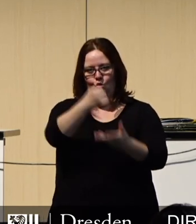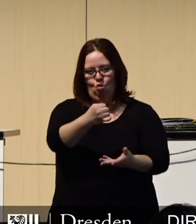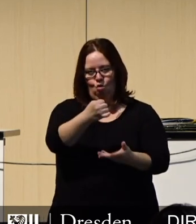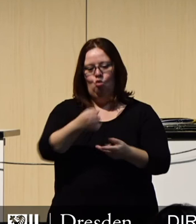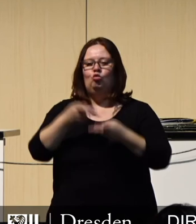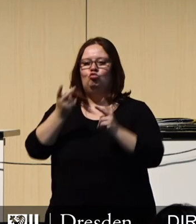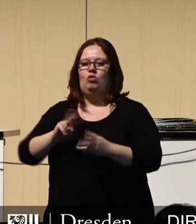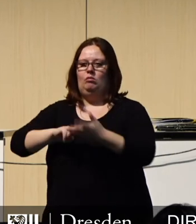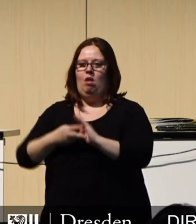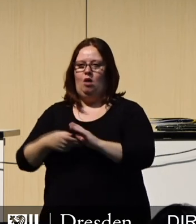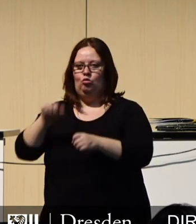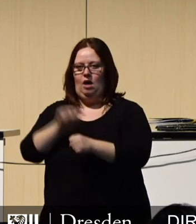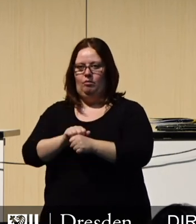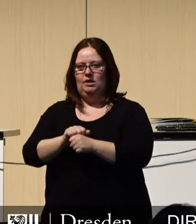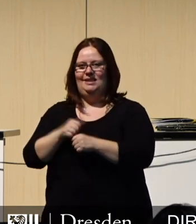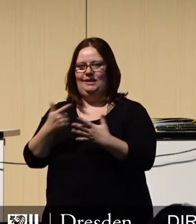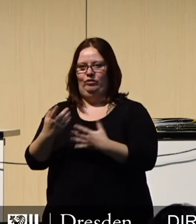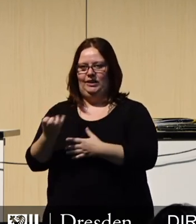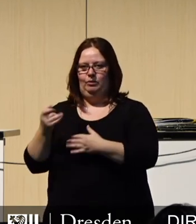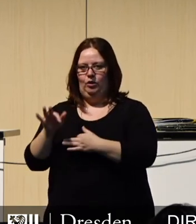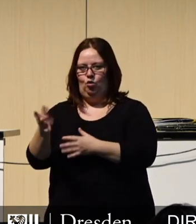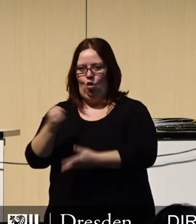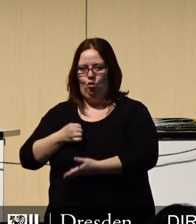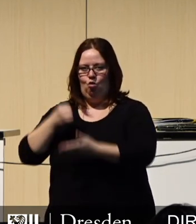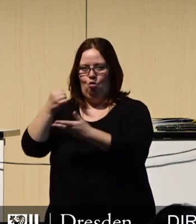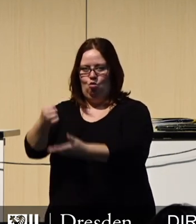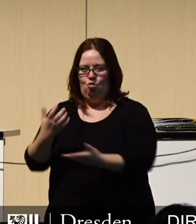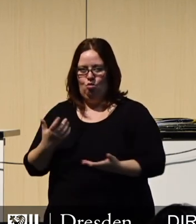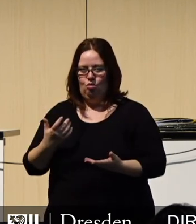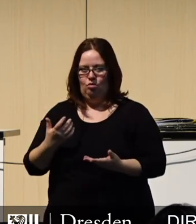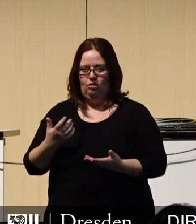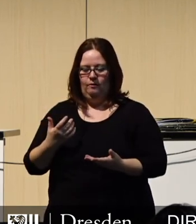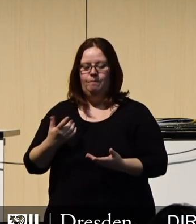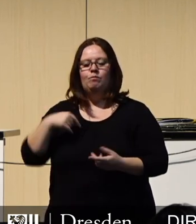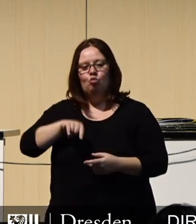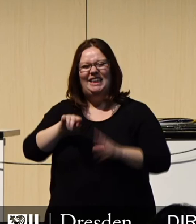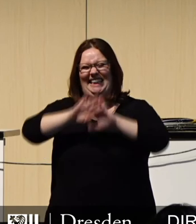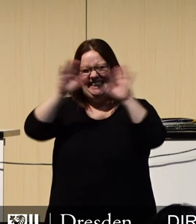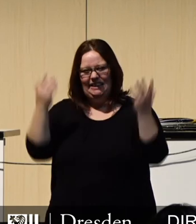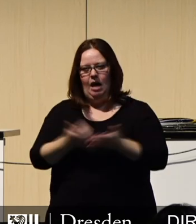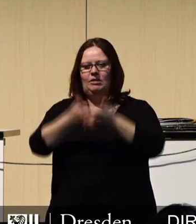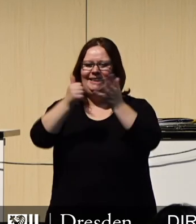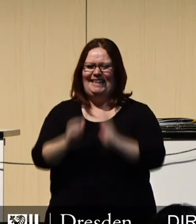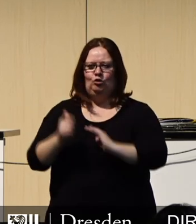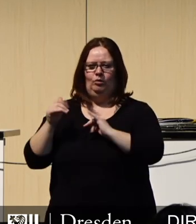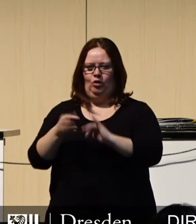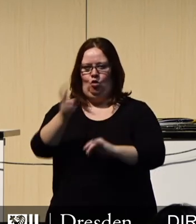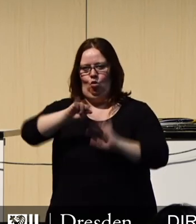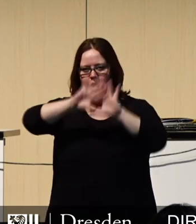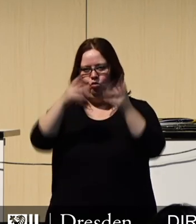Stadtbahnungsamt rund 47 Millionen. Insgesamt kalkuliert dieser Haushaltsentwurf mit über 600 Millionen Euro